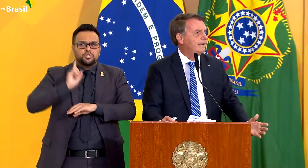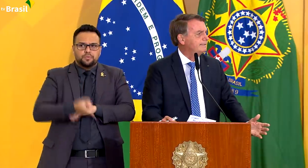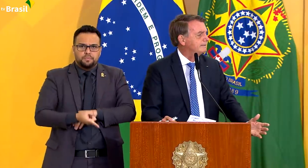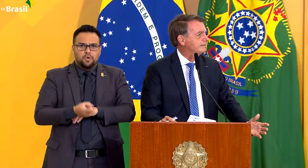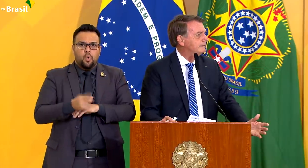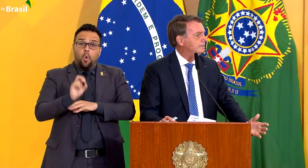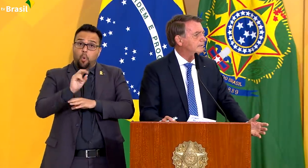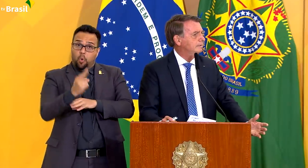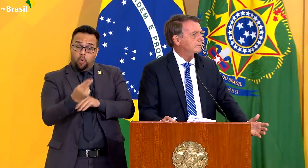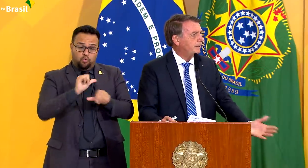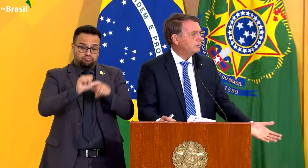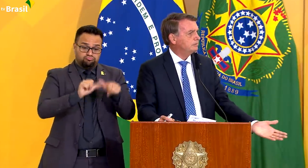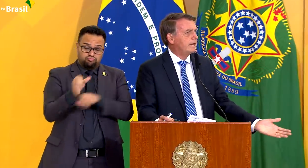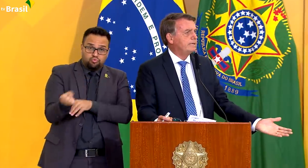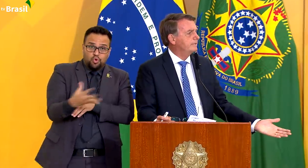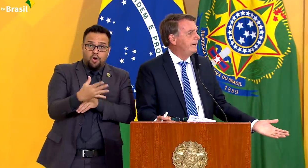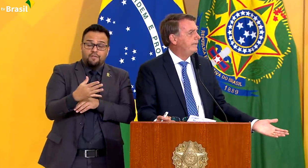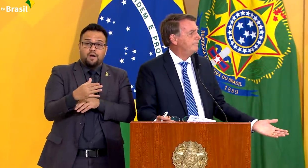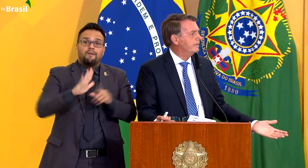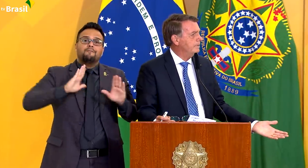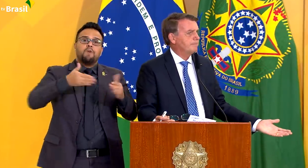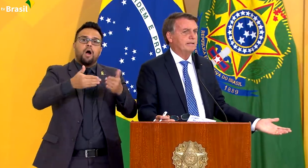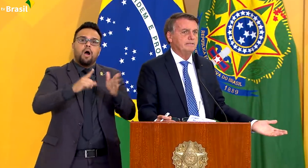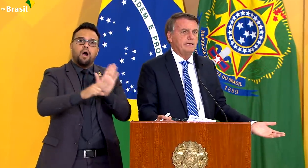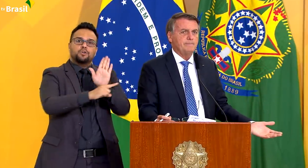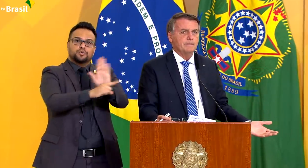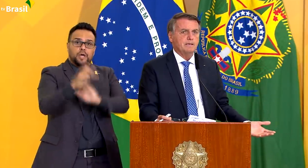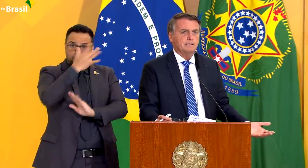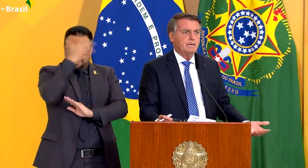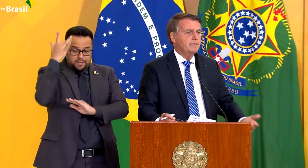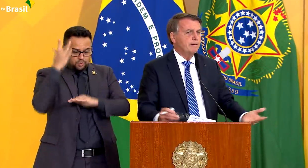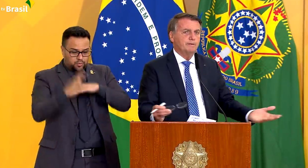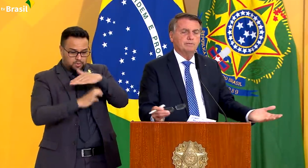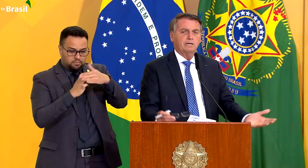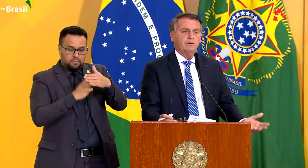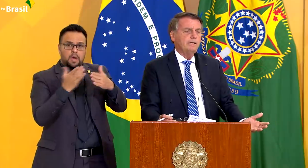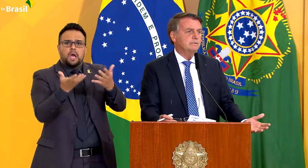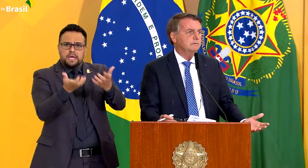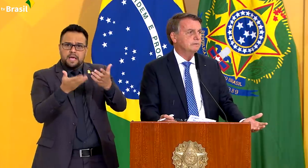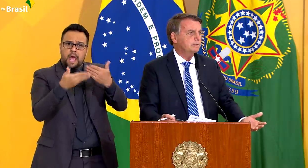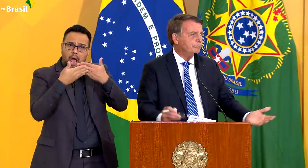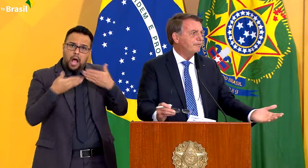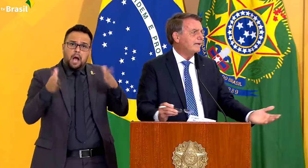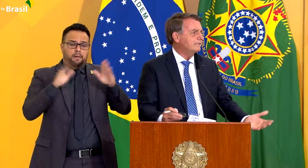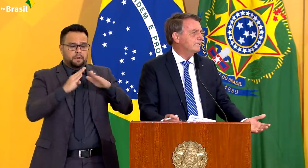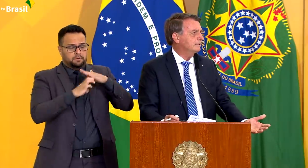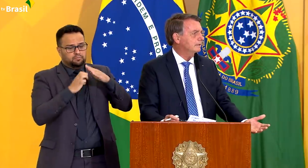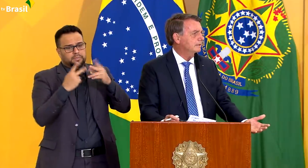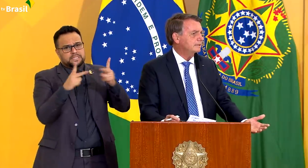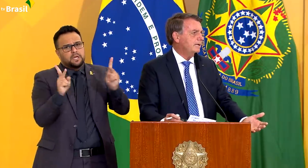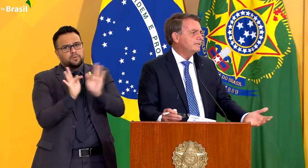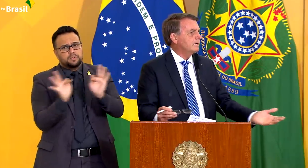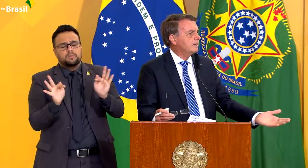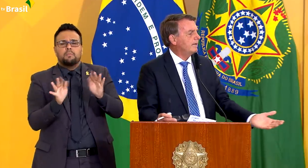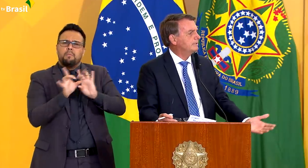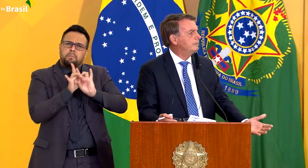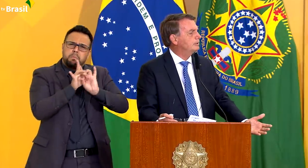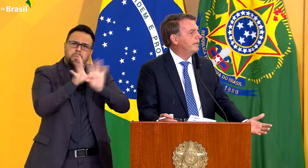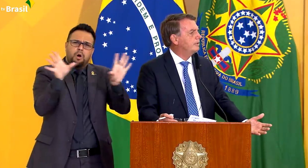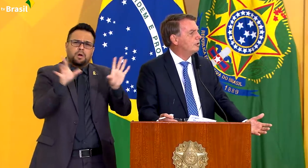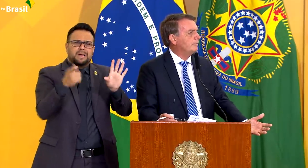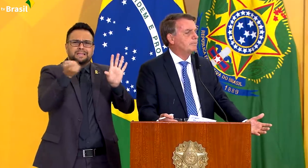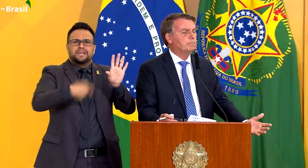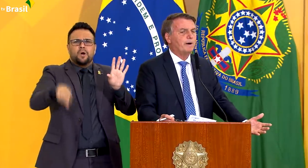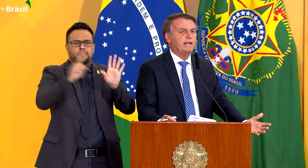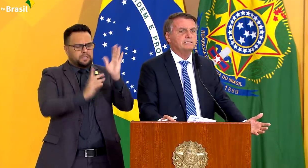ou modernizadas. para ajudar quem quer empreender, quem quer abrir um negócio, que o faça sem essa carga